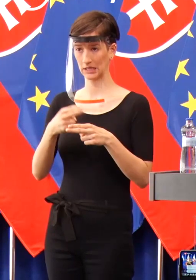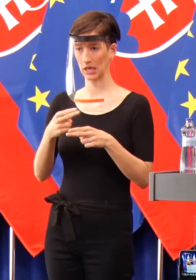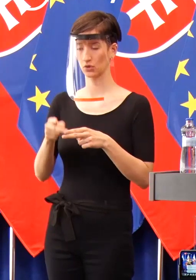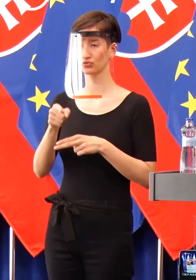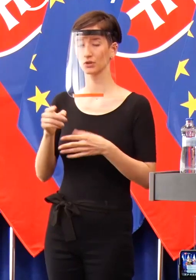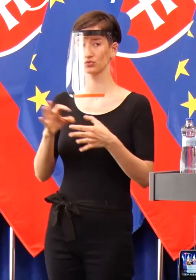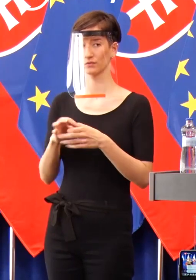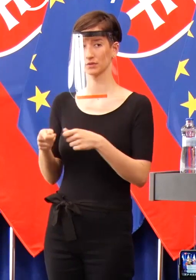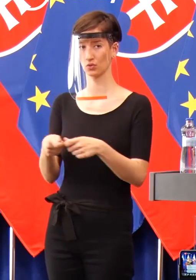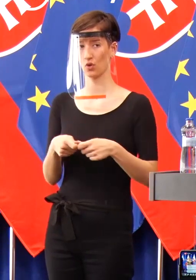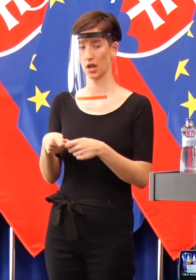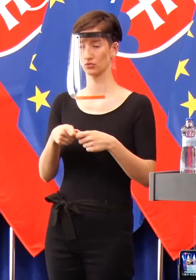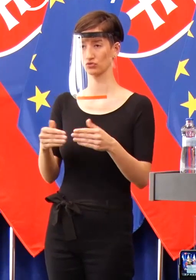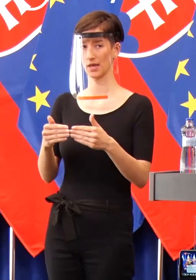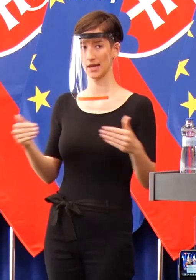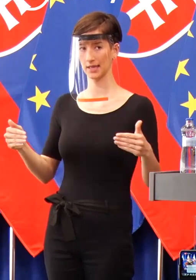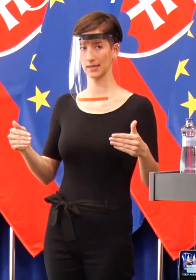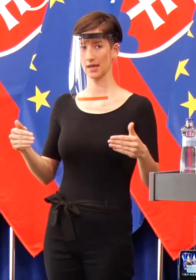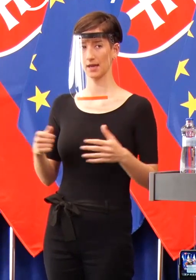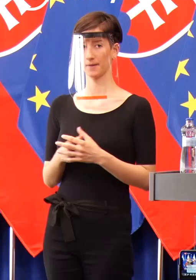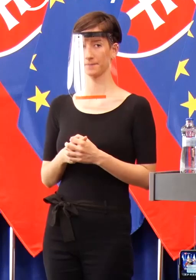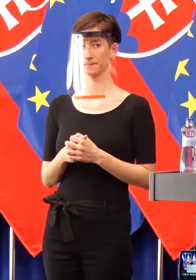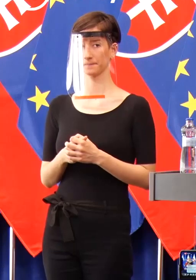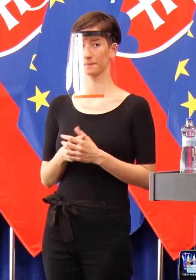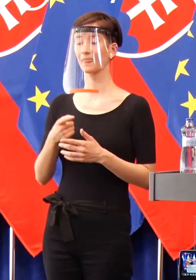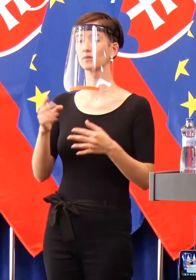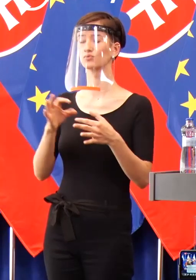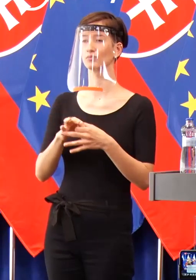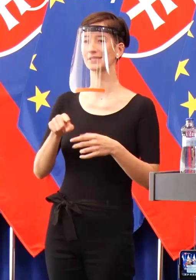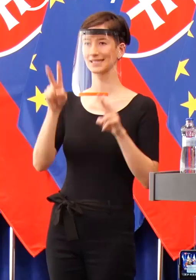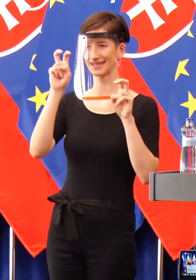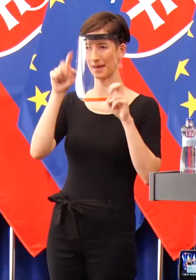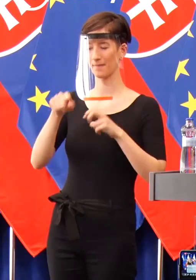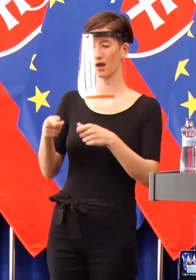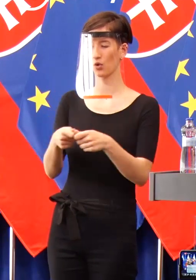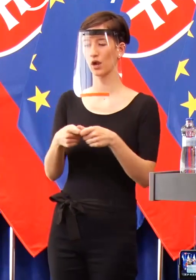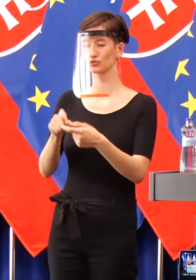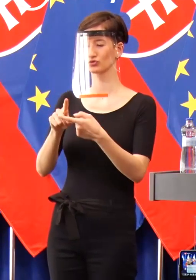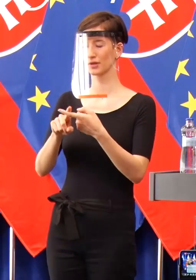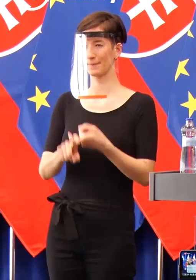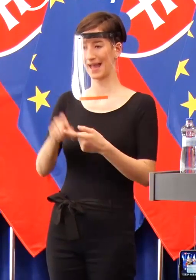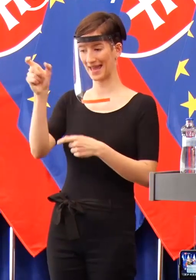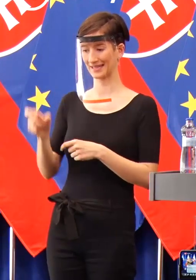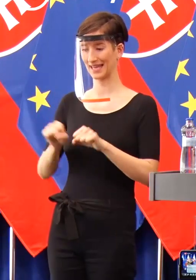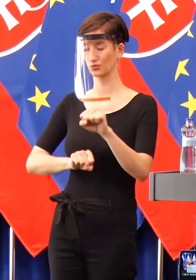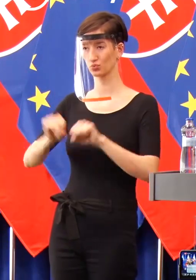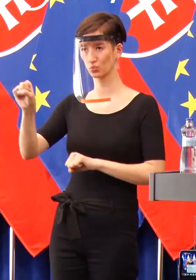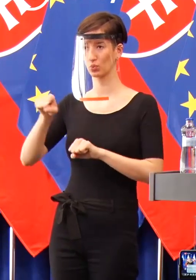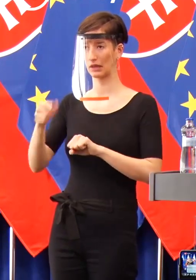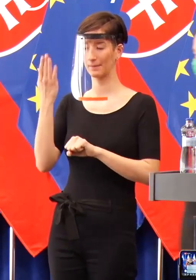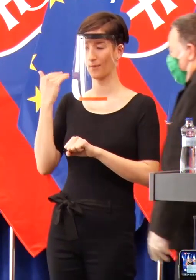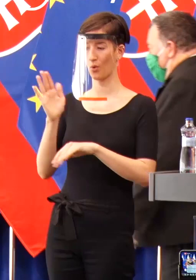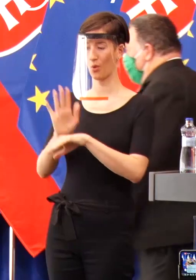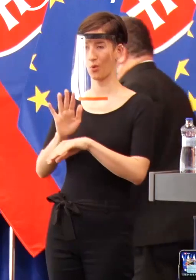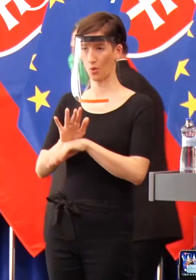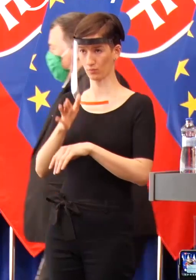rade? Budete možno žiadať od pána Sulika nejaké iné postupy do budúcnosti, aby sa toto nestávalo? Ja som už aj v